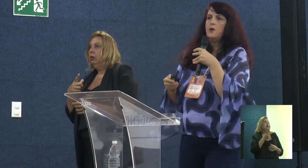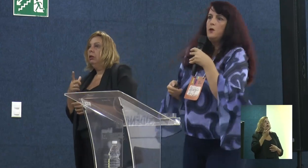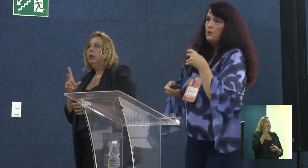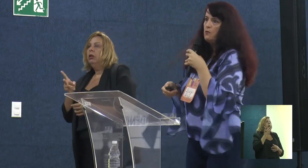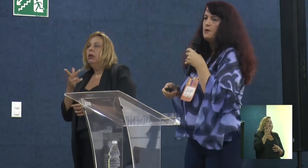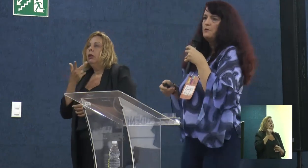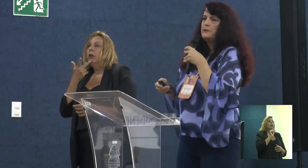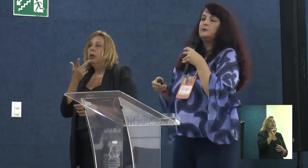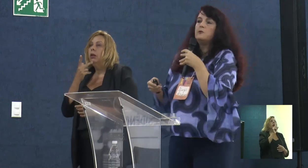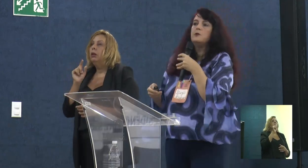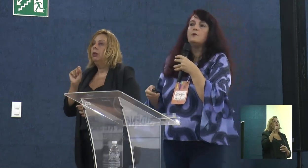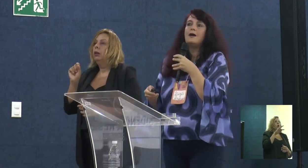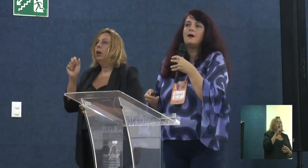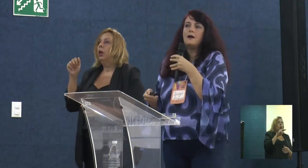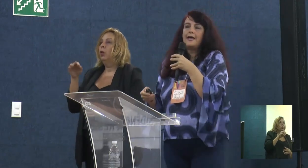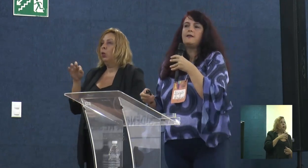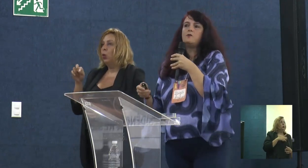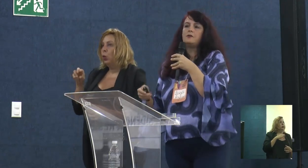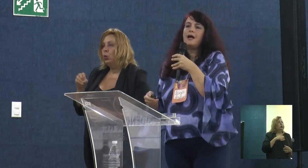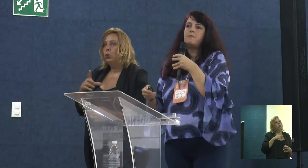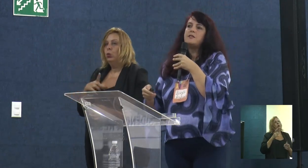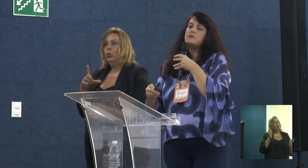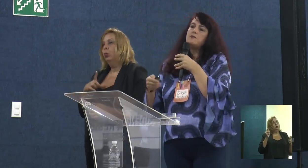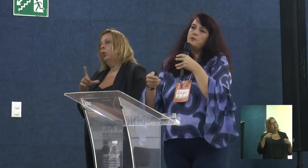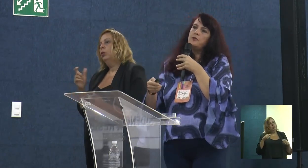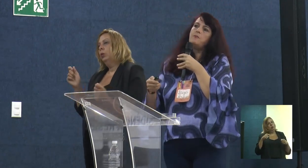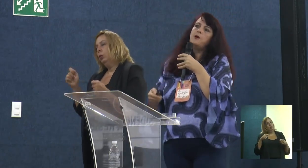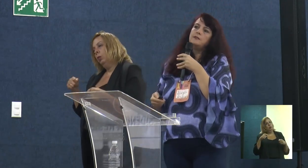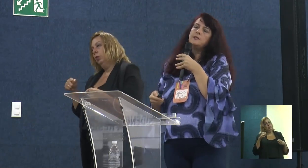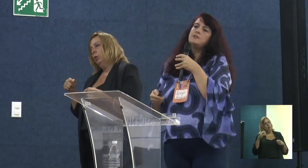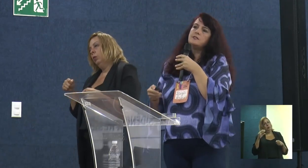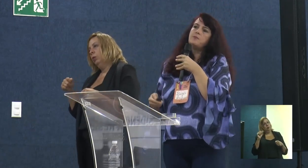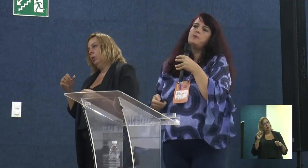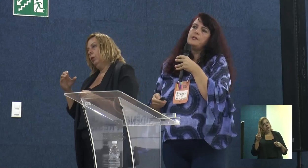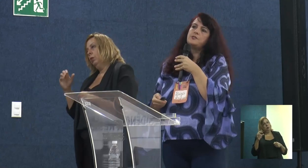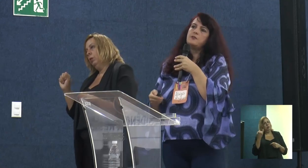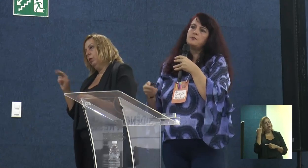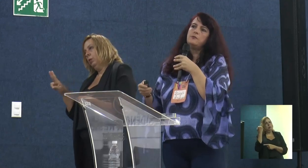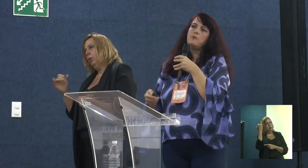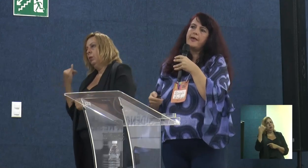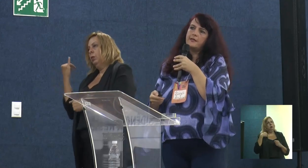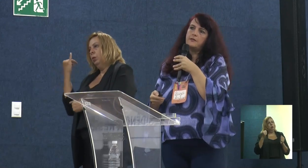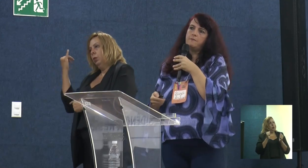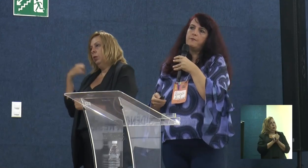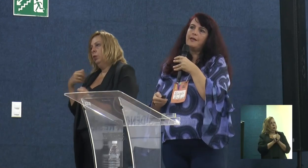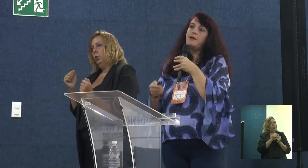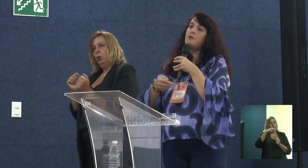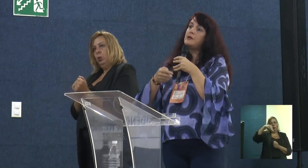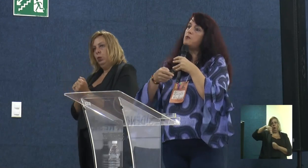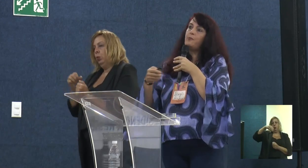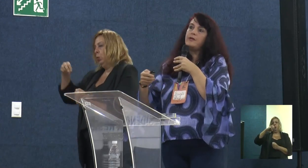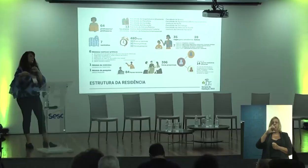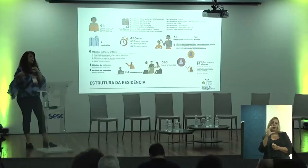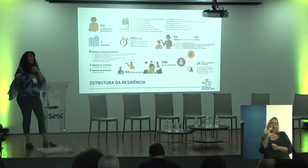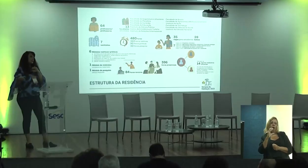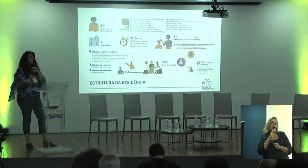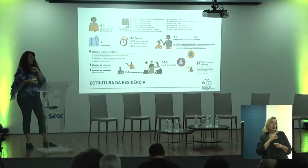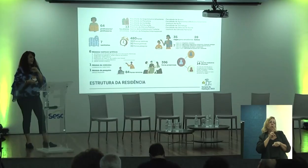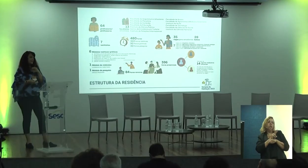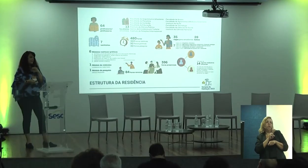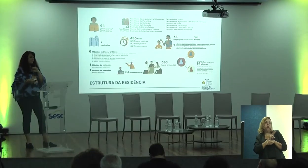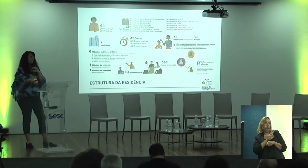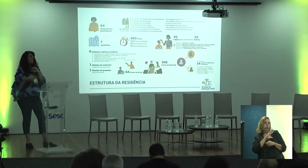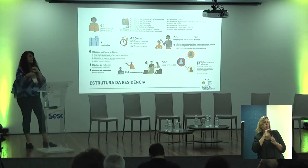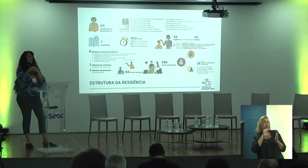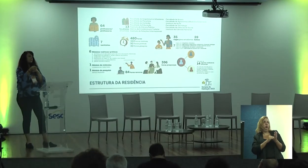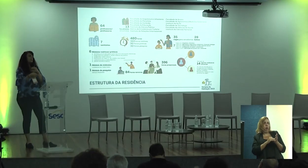o Antônio, a Erika Cocay pode ser uma figura importante nessa política junto ao MEC, porque ela está acompanhando toda a